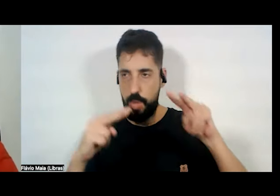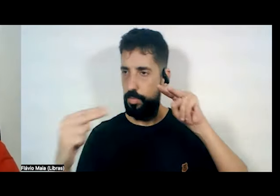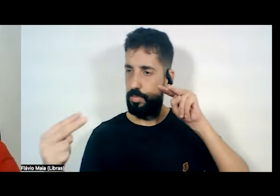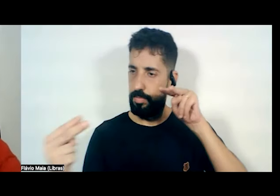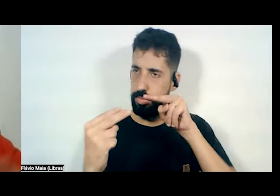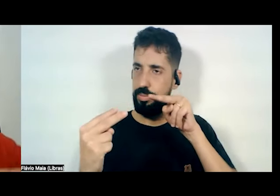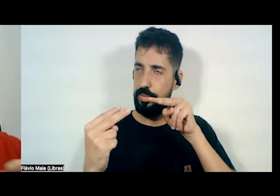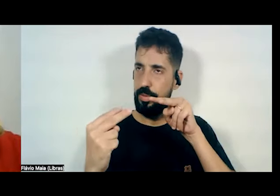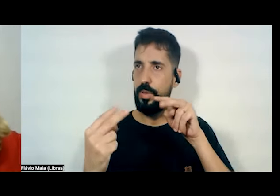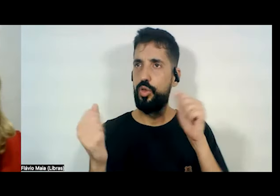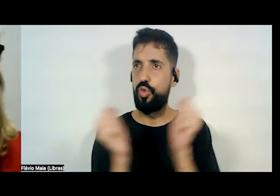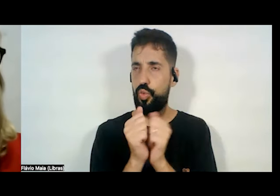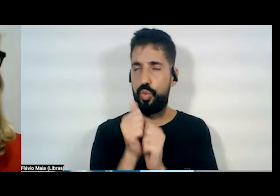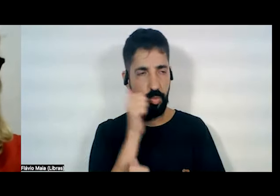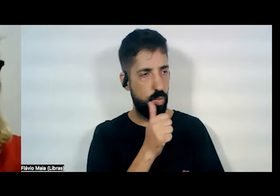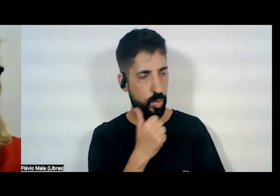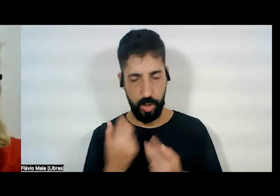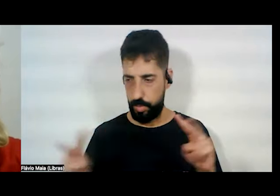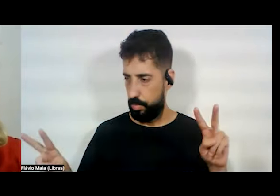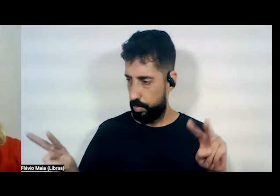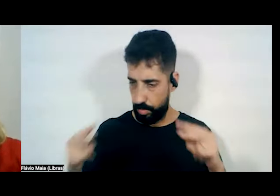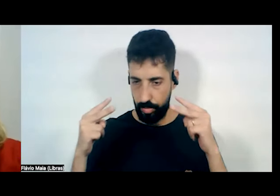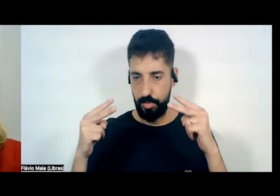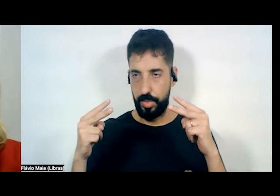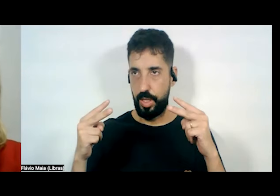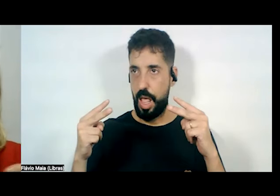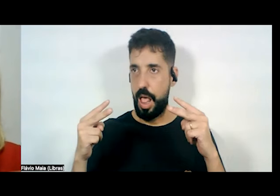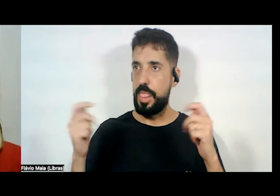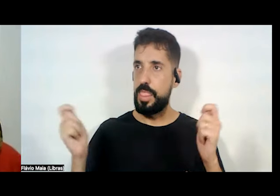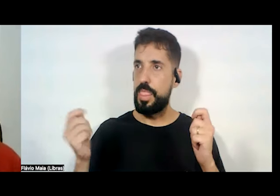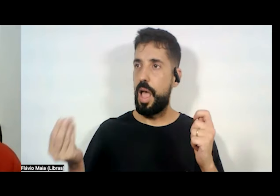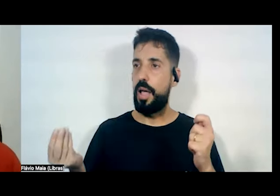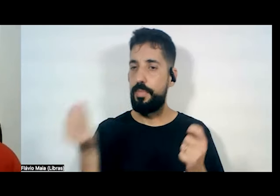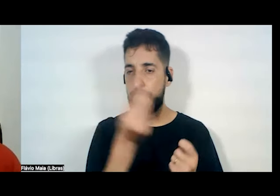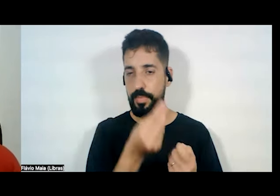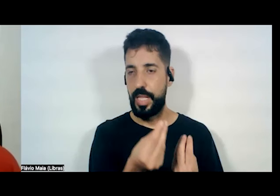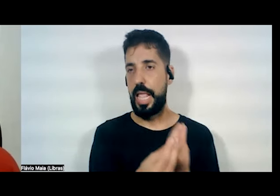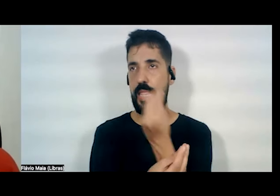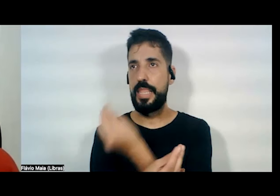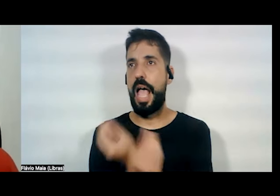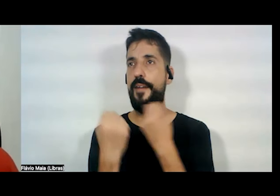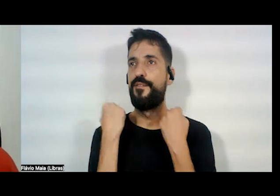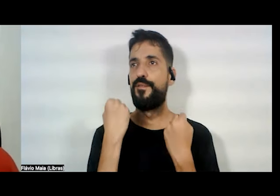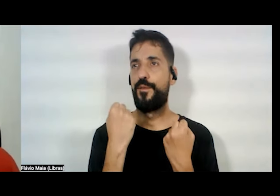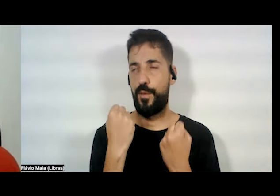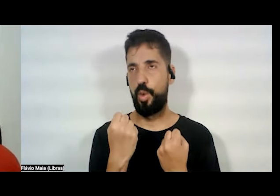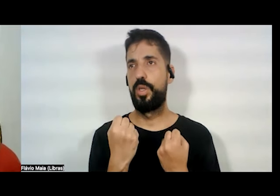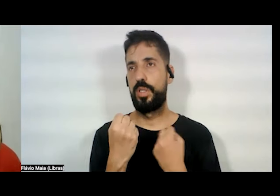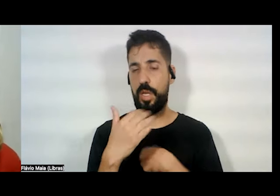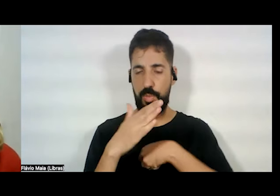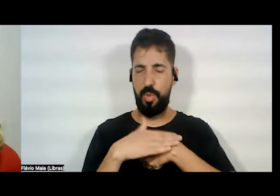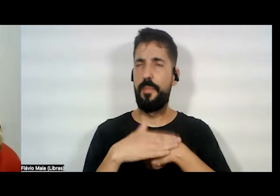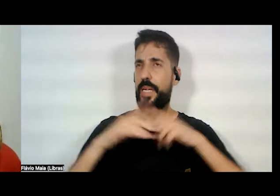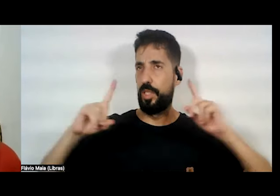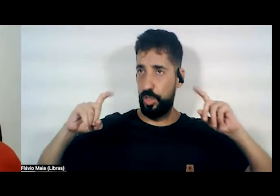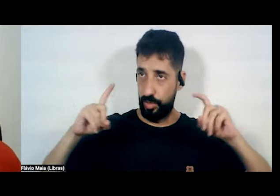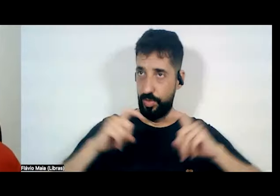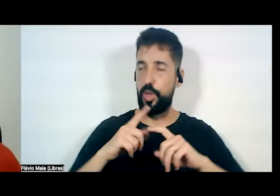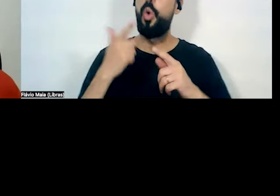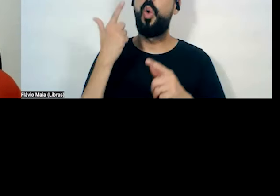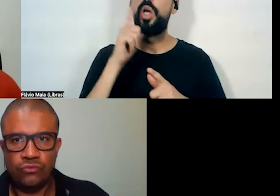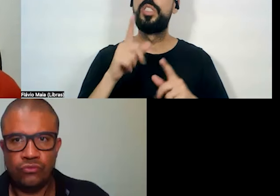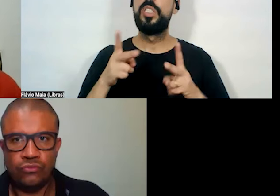e encontrar a força para, em determinados momentos que são mais difíceis, seguir adiante,